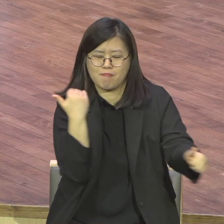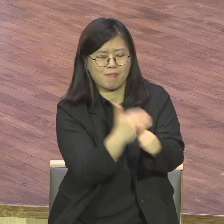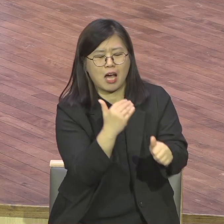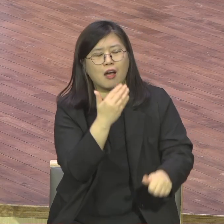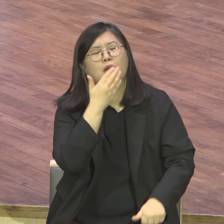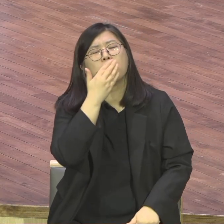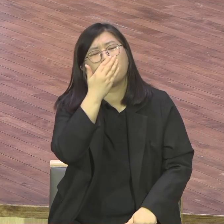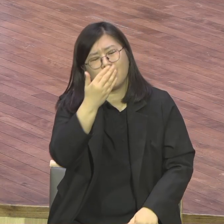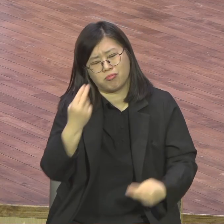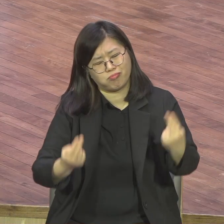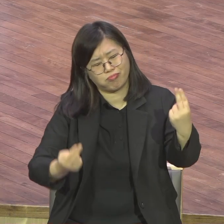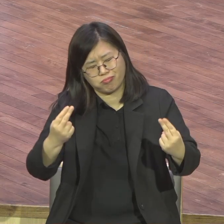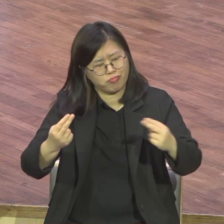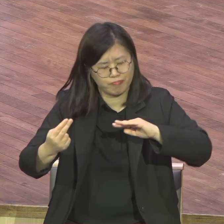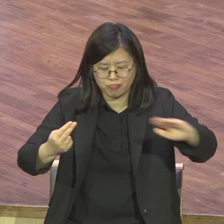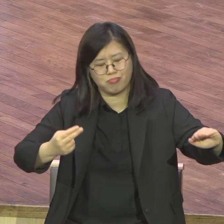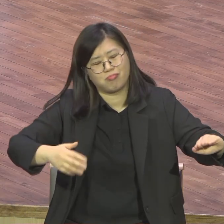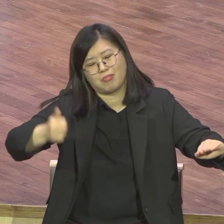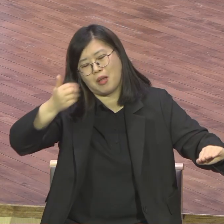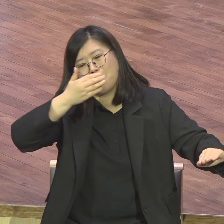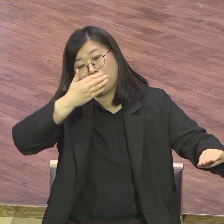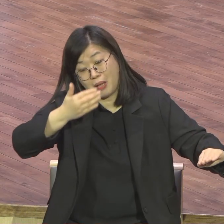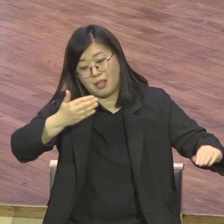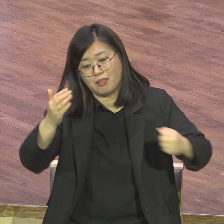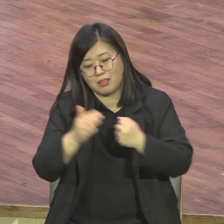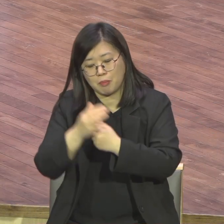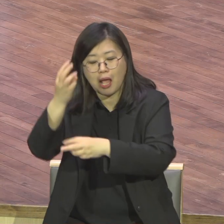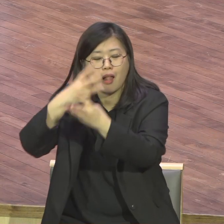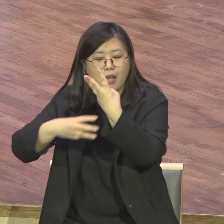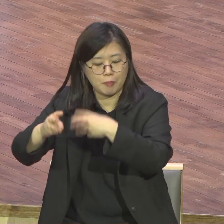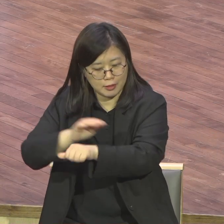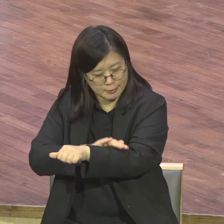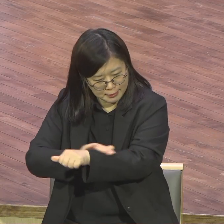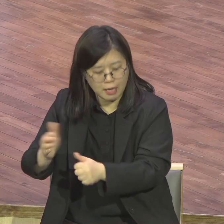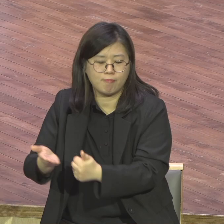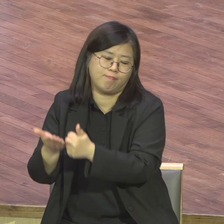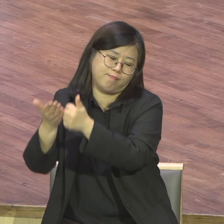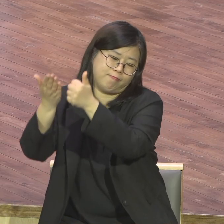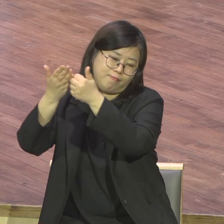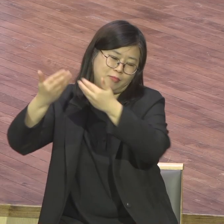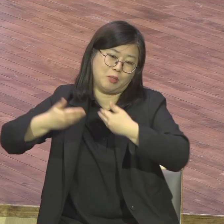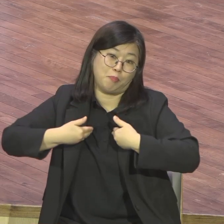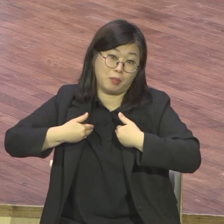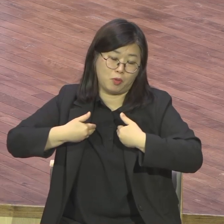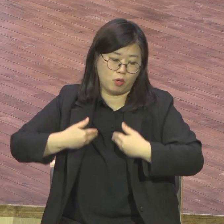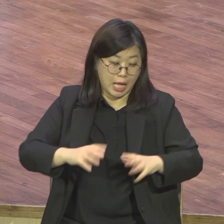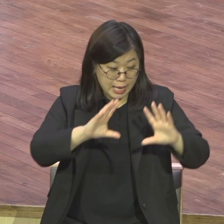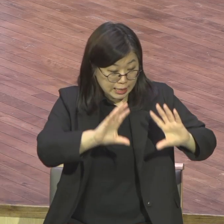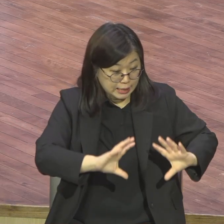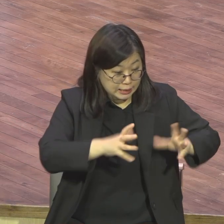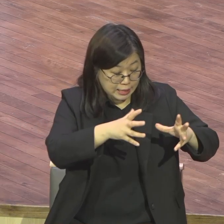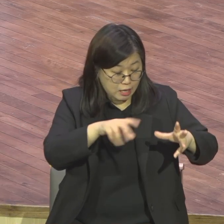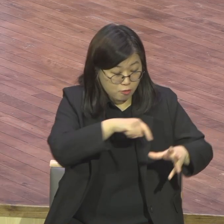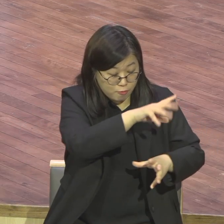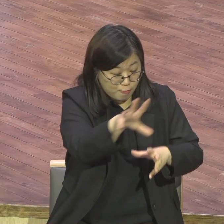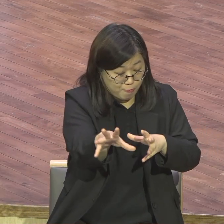다시 말하면 세상 살릴 능력을 가진 랩노들을 허락하야 조옵사사